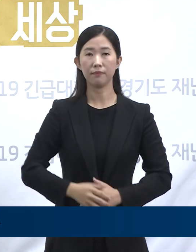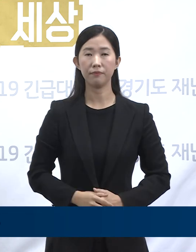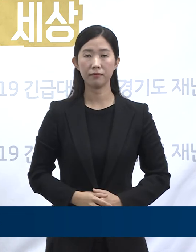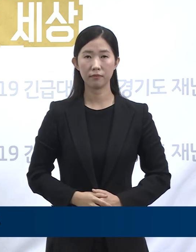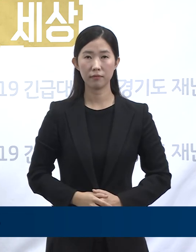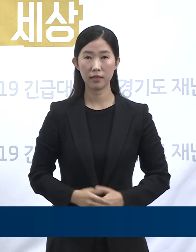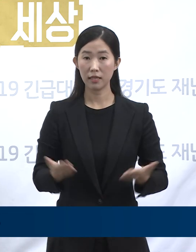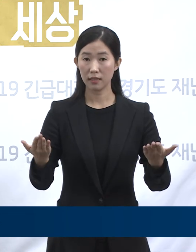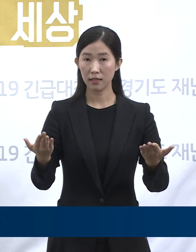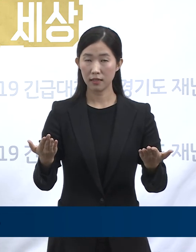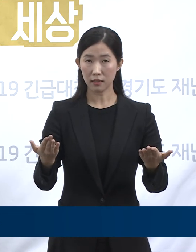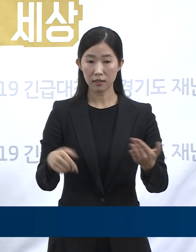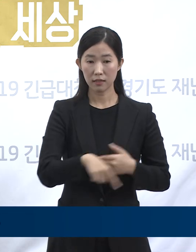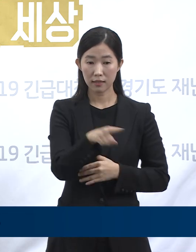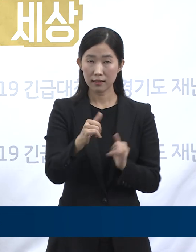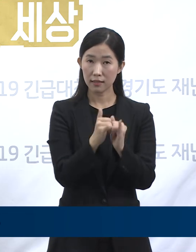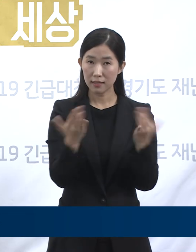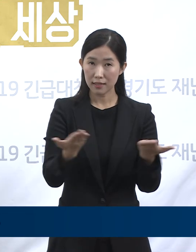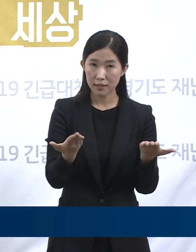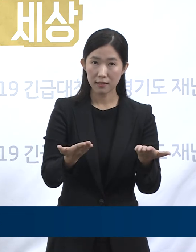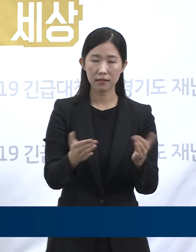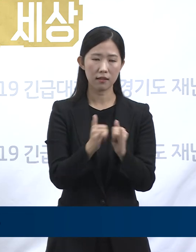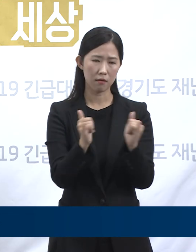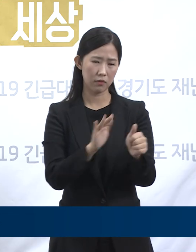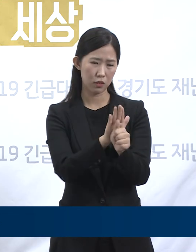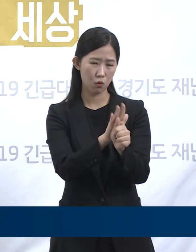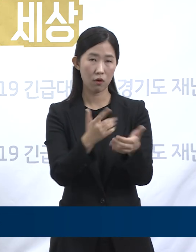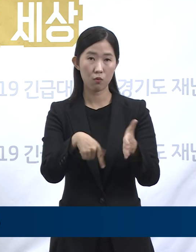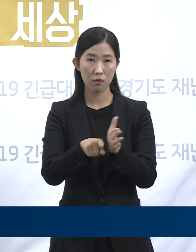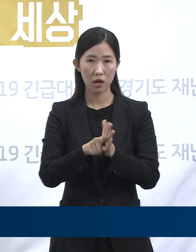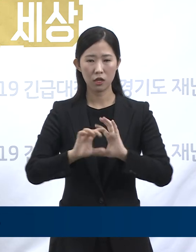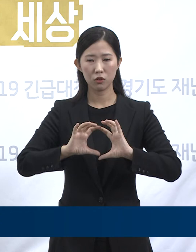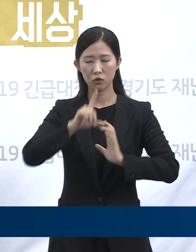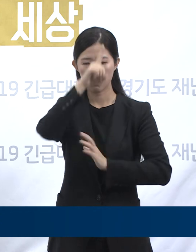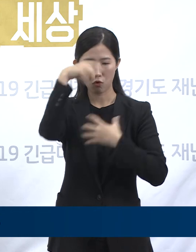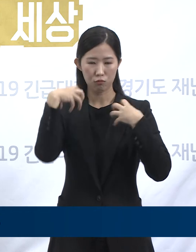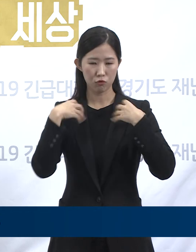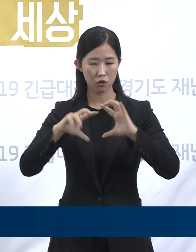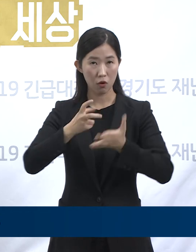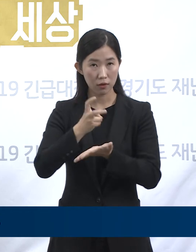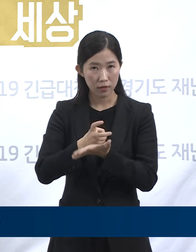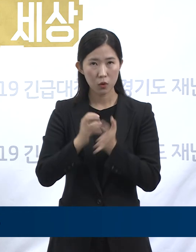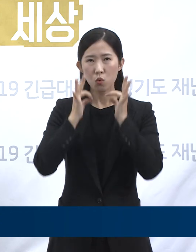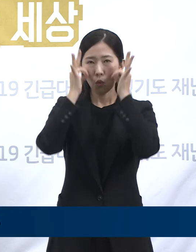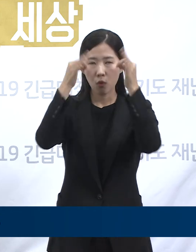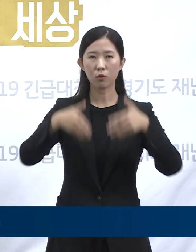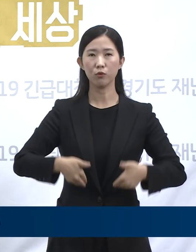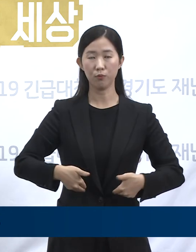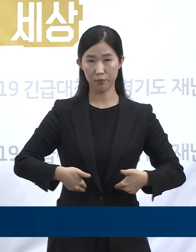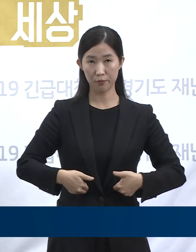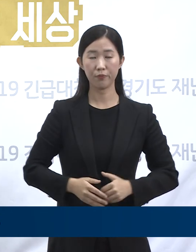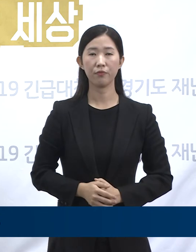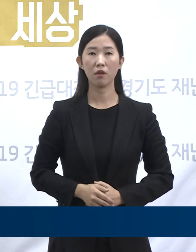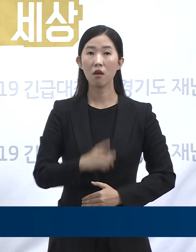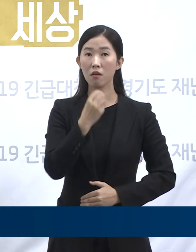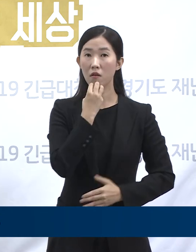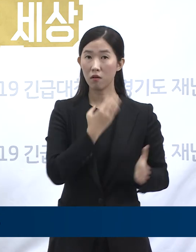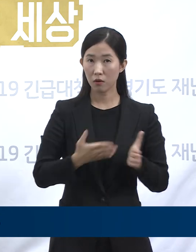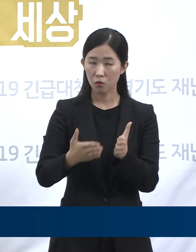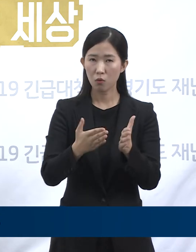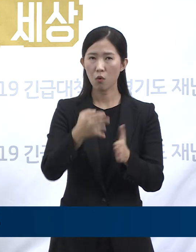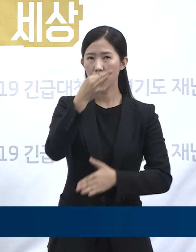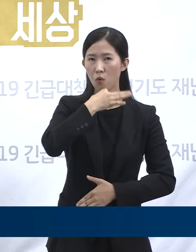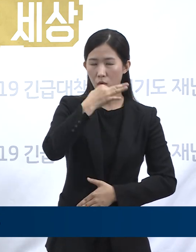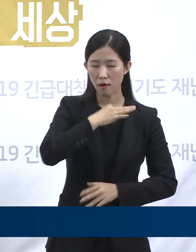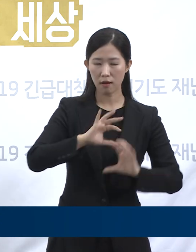이를 지원하기 위한 정부의 정책적 노력과 기관들의 협력 의지도 매우 중요합니다. 경기도도 더 효과적이고